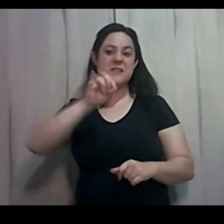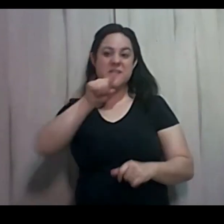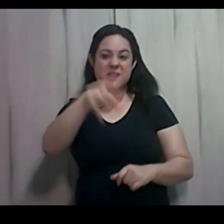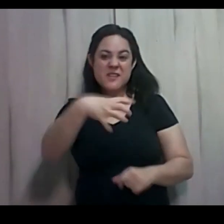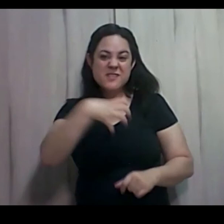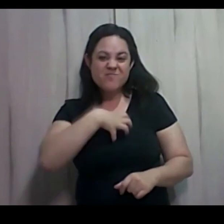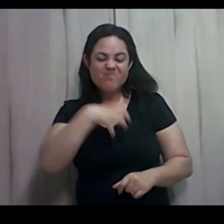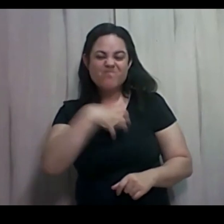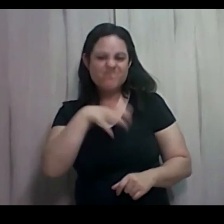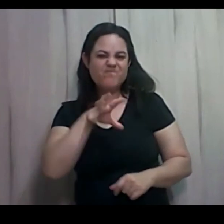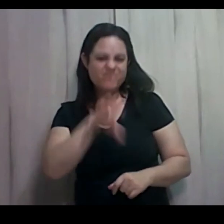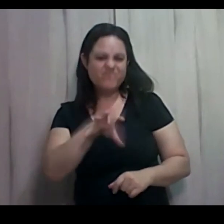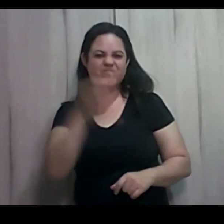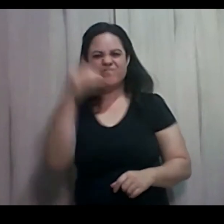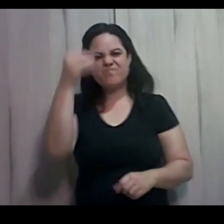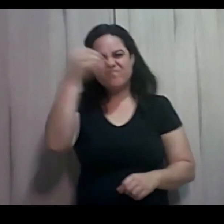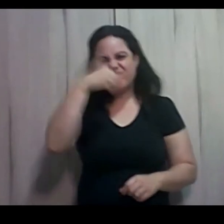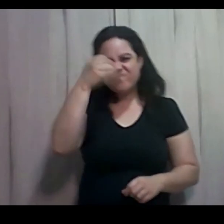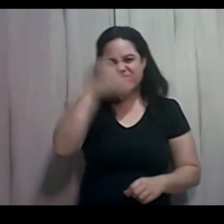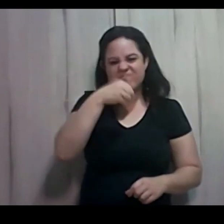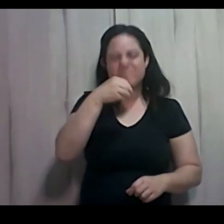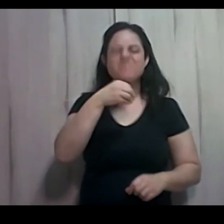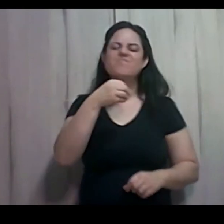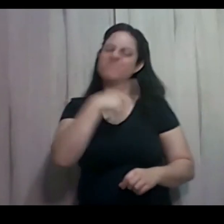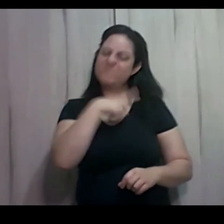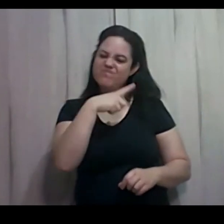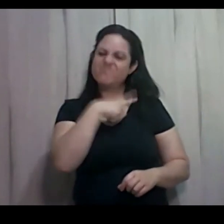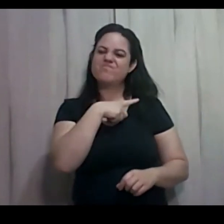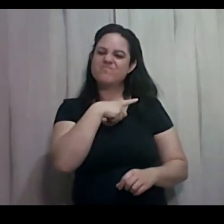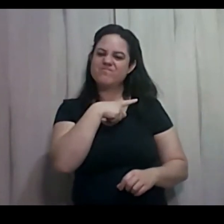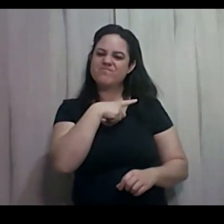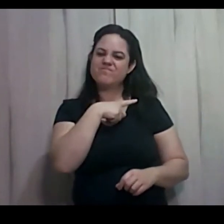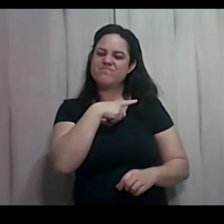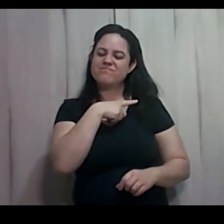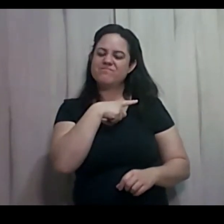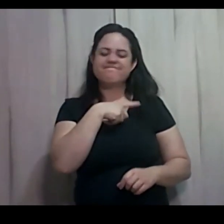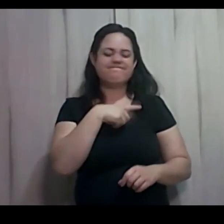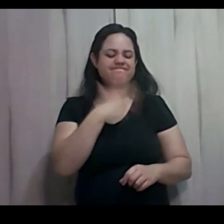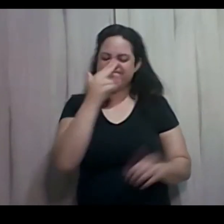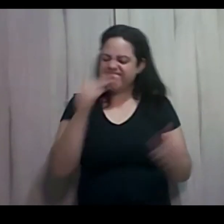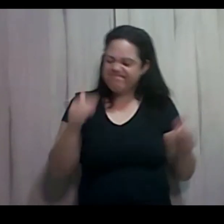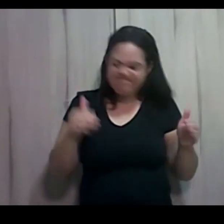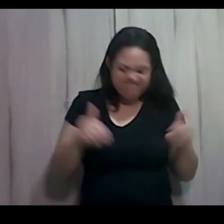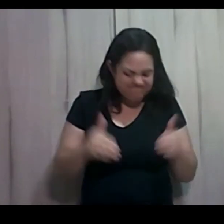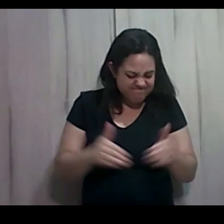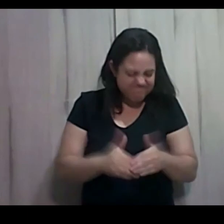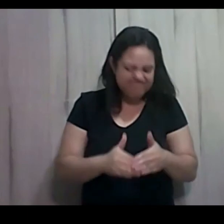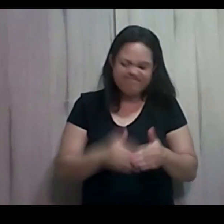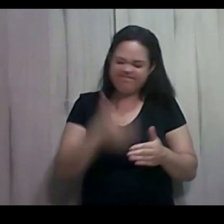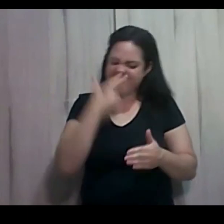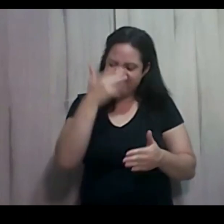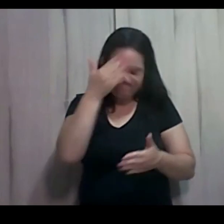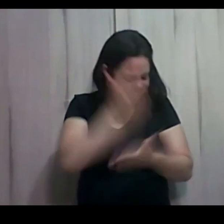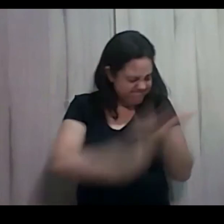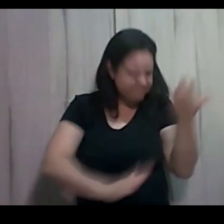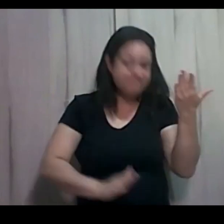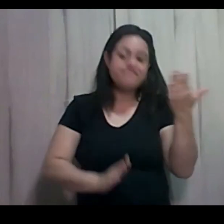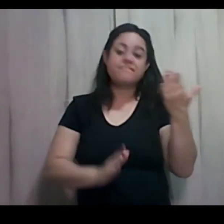fraco, frágil, sem condição, reprovado, então assista esse vídeo, medite no